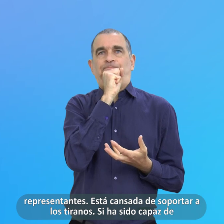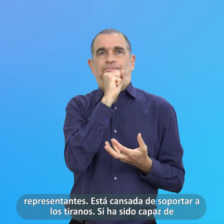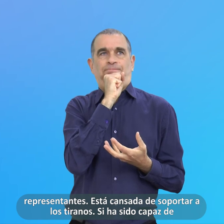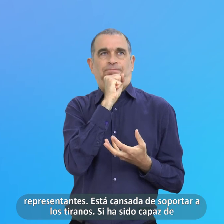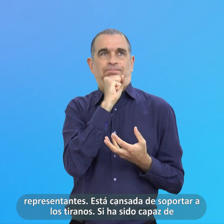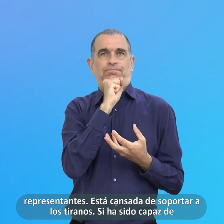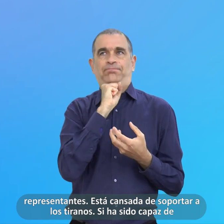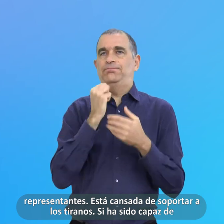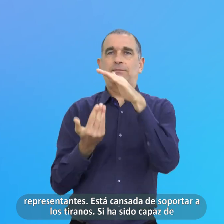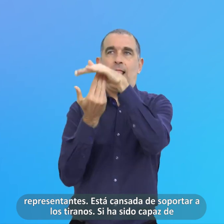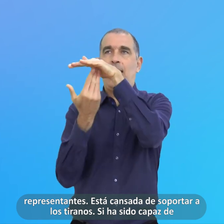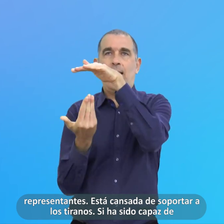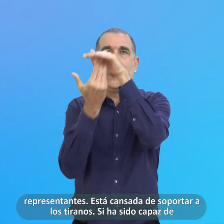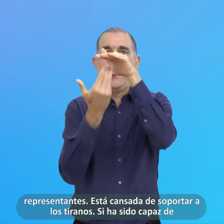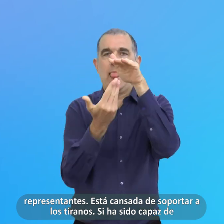Soportar A Los Tiranos